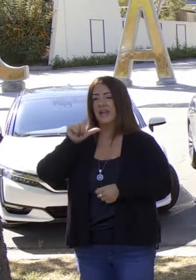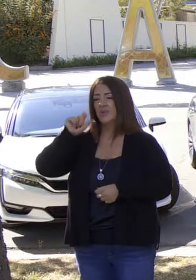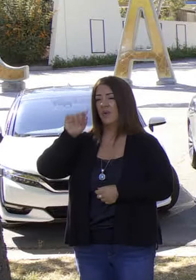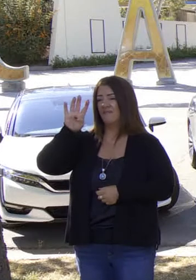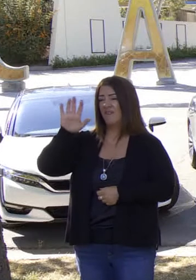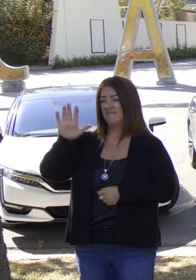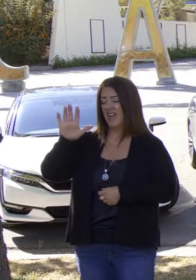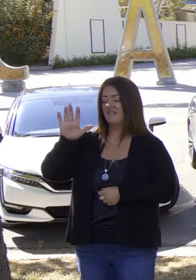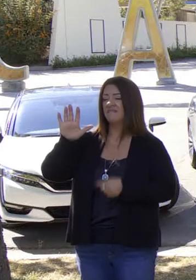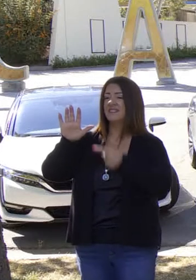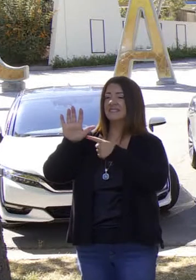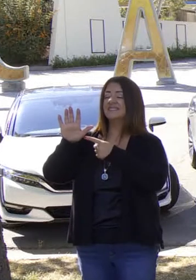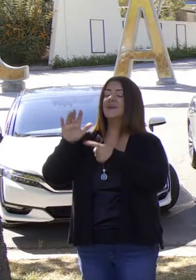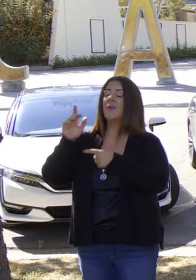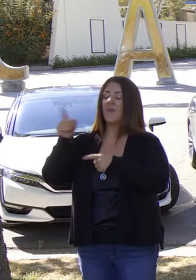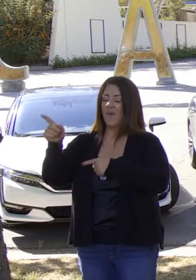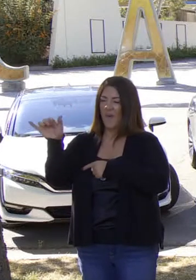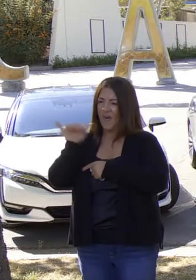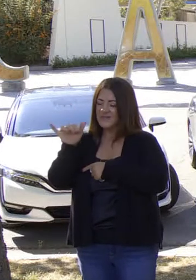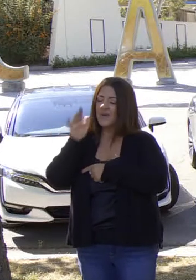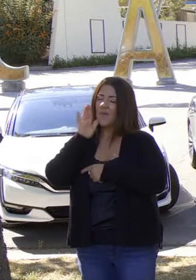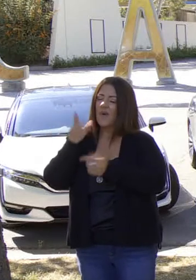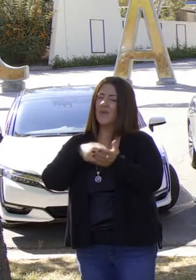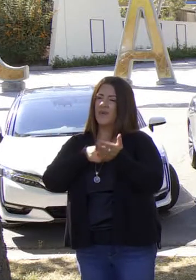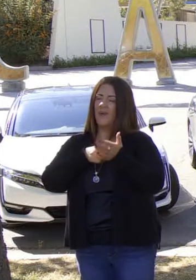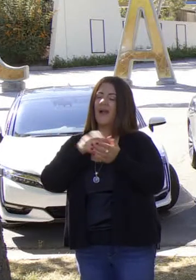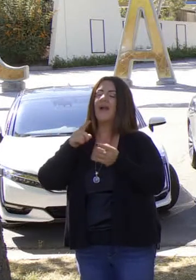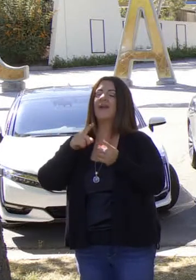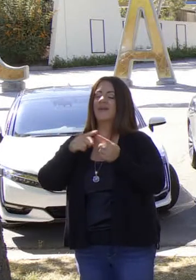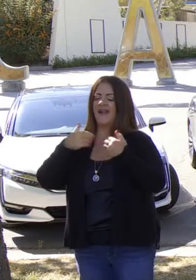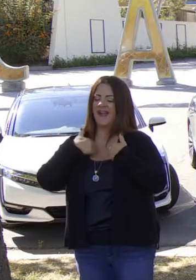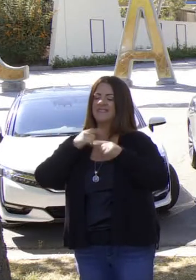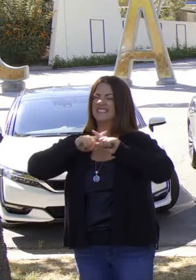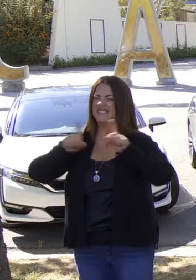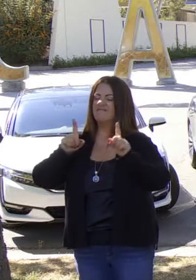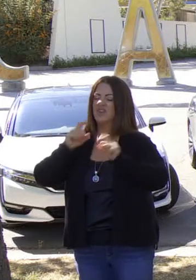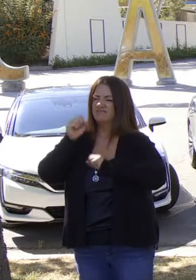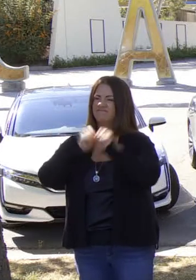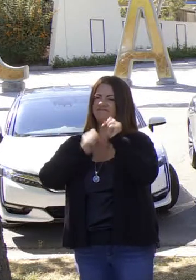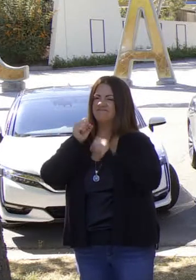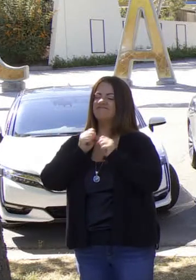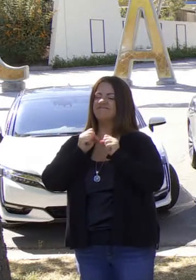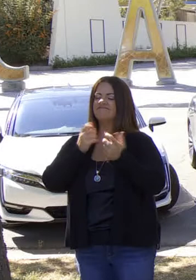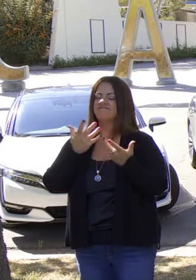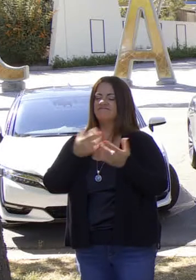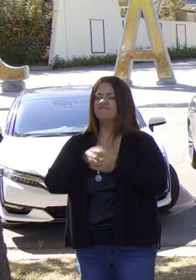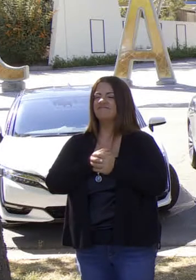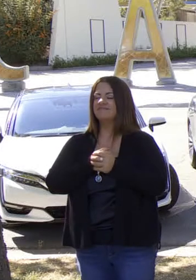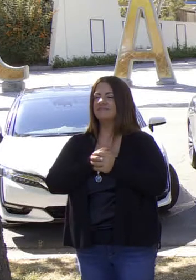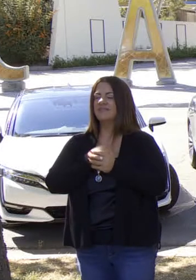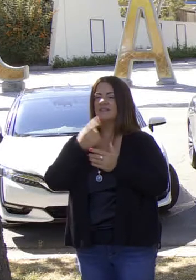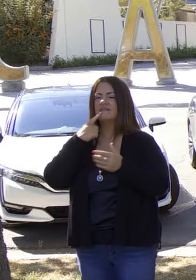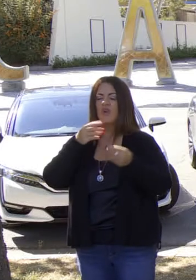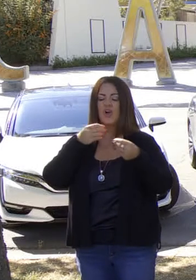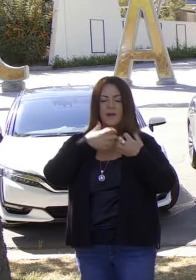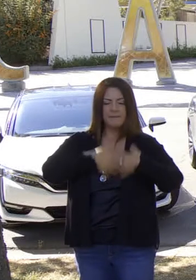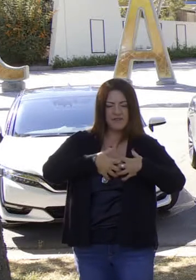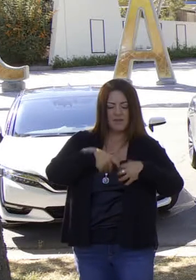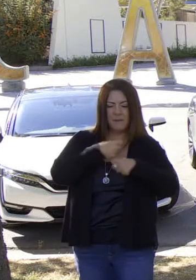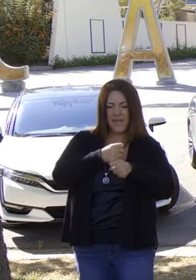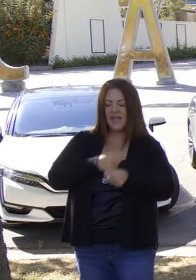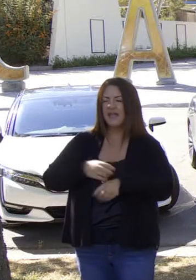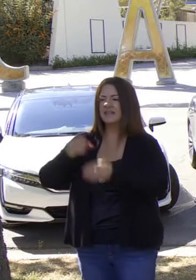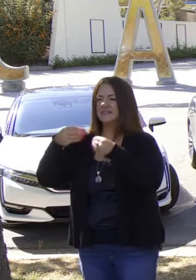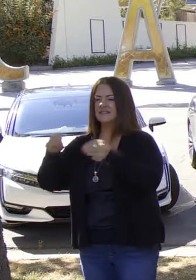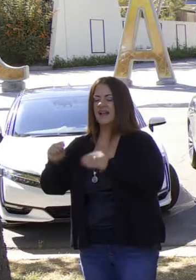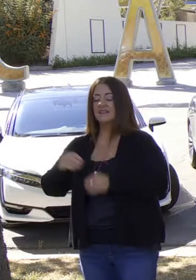2045. Esos camiones de carga pesada tendrán un requisito similar de tener ese tipo de fabricación y ventas.